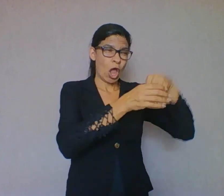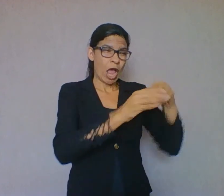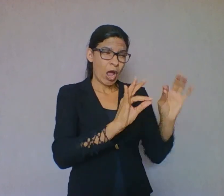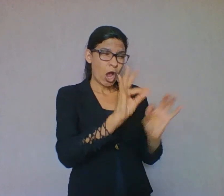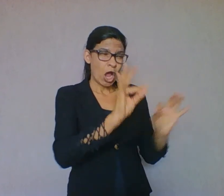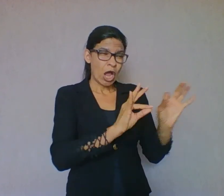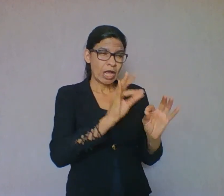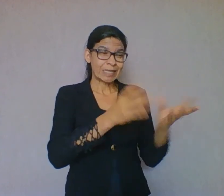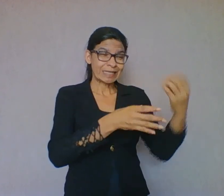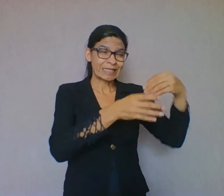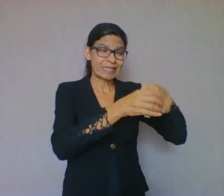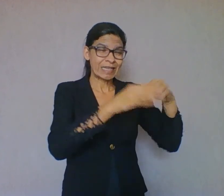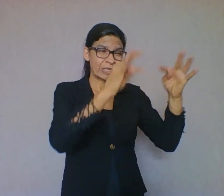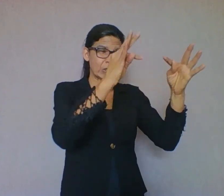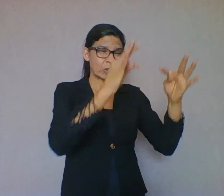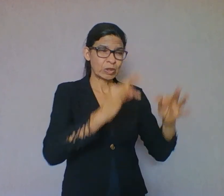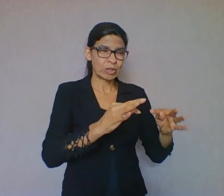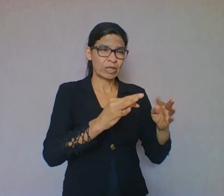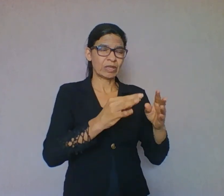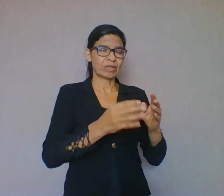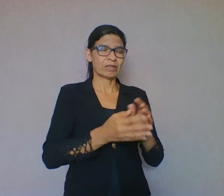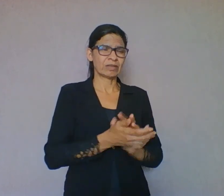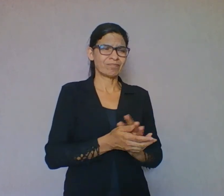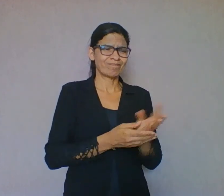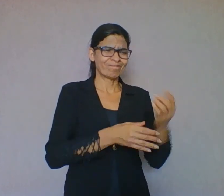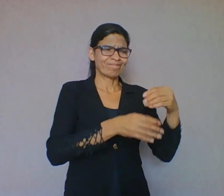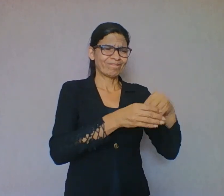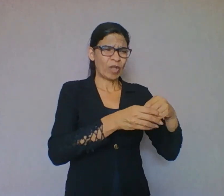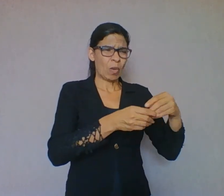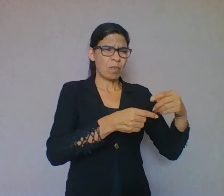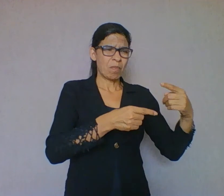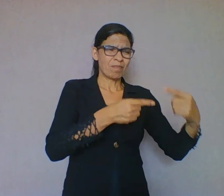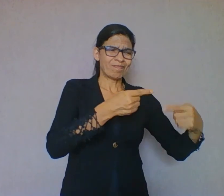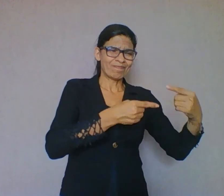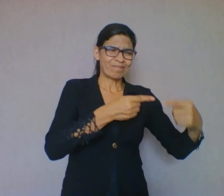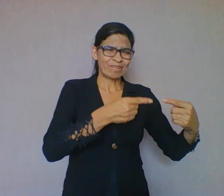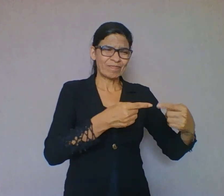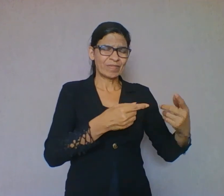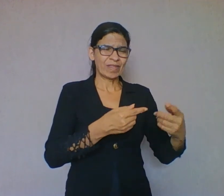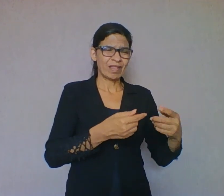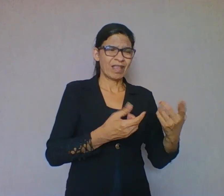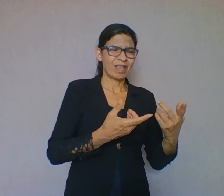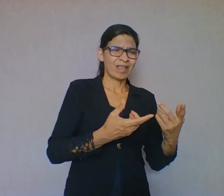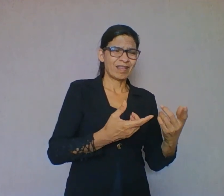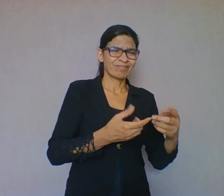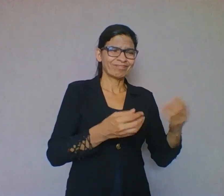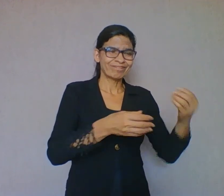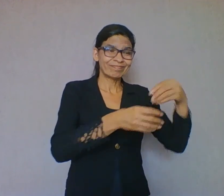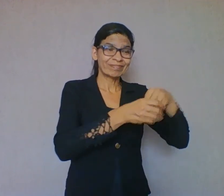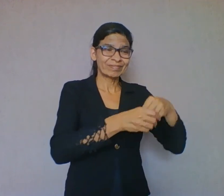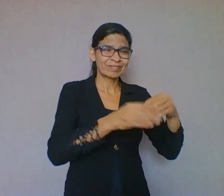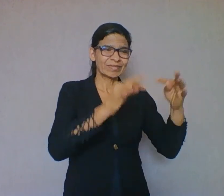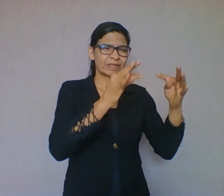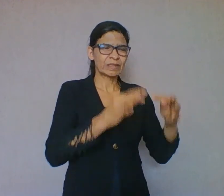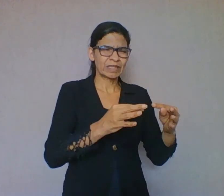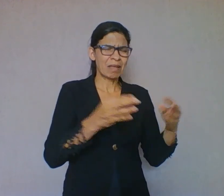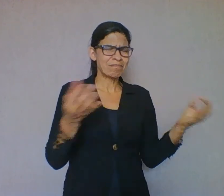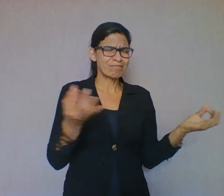político-econômicas são elementos essenciais no ato de ler. Pode-se afirmar que o sentido de uma palavra não existe em si